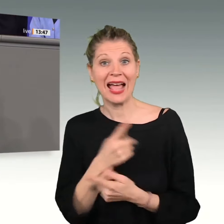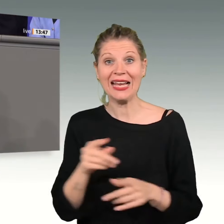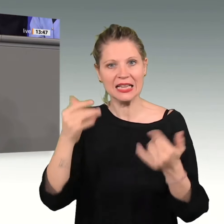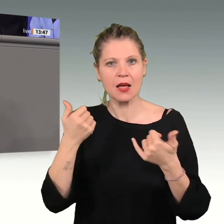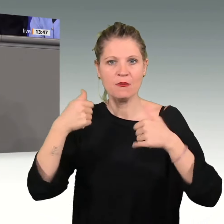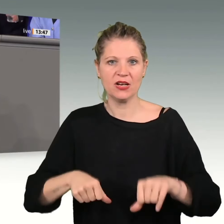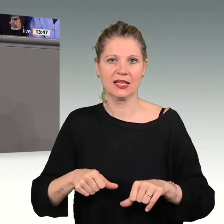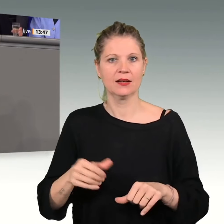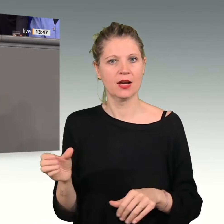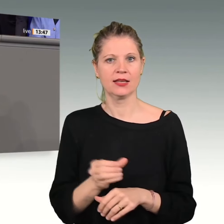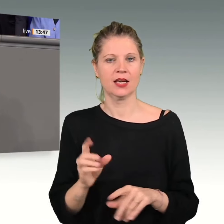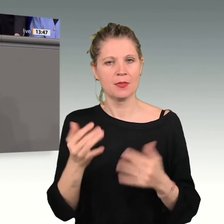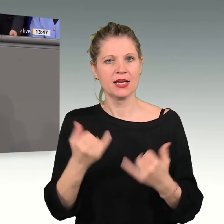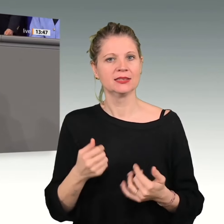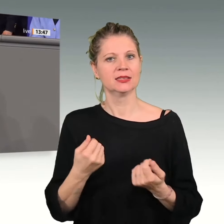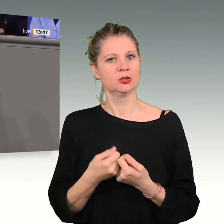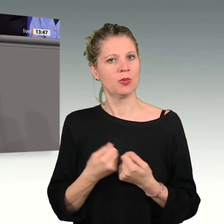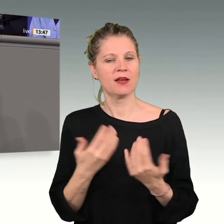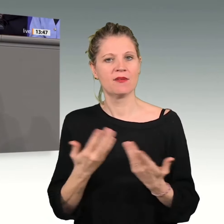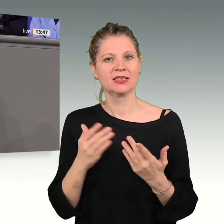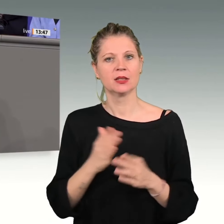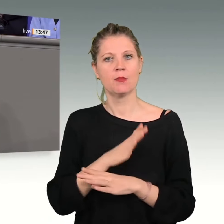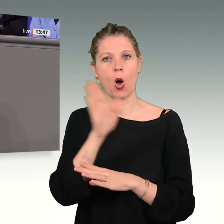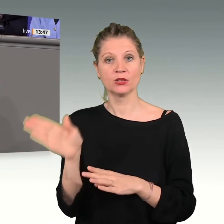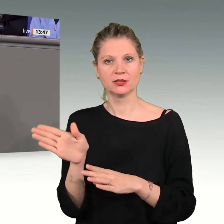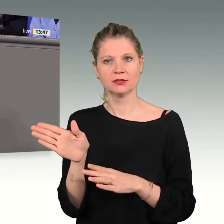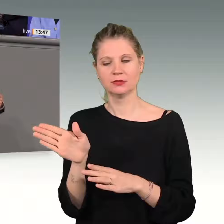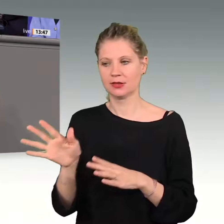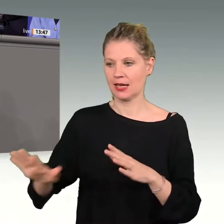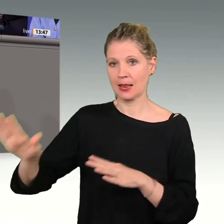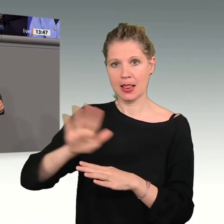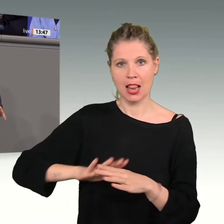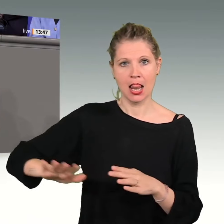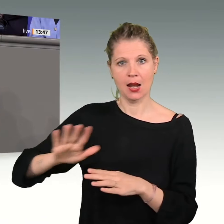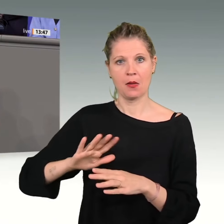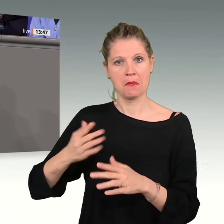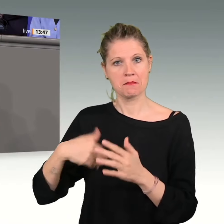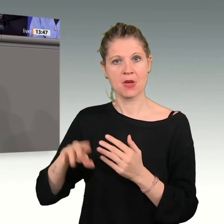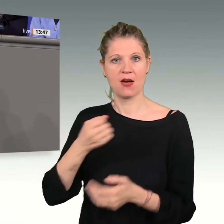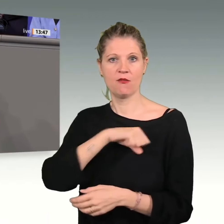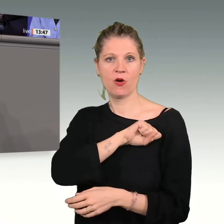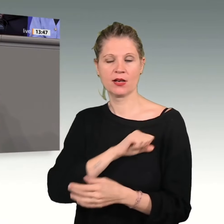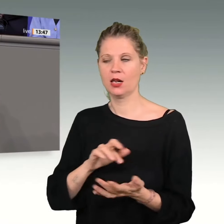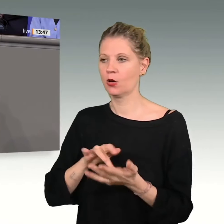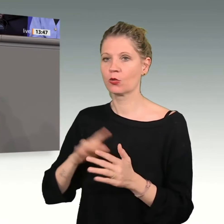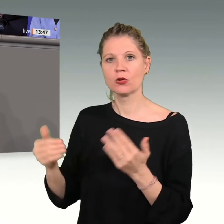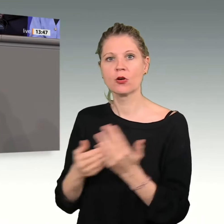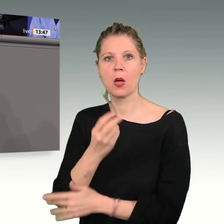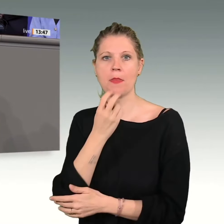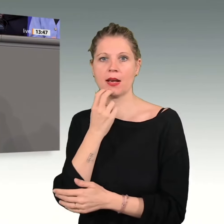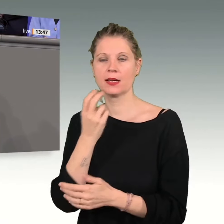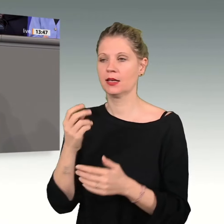Das Spannende daran ist, dass ausgerechnet der ländliche Raum im Osten enorme Vorteile hat, weil dort Erneuerbare stehen und dort Innovation möglich ist.